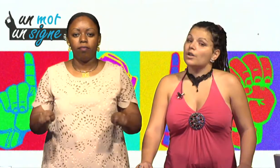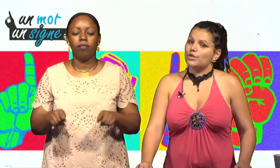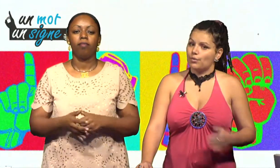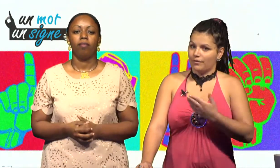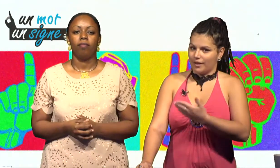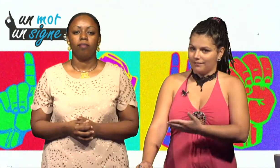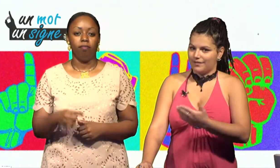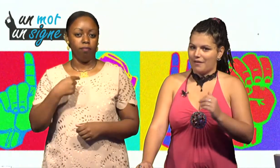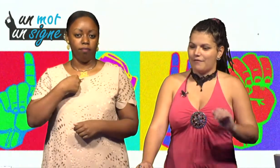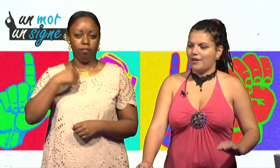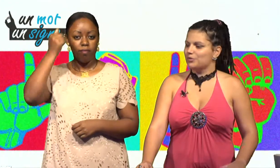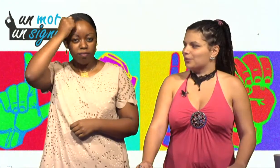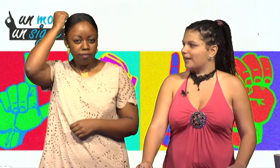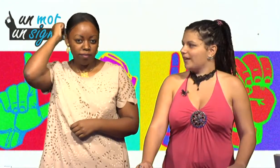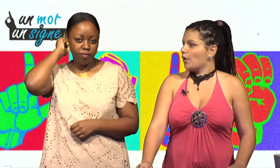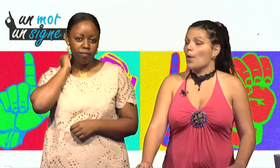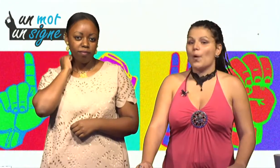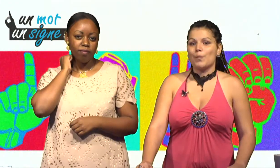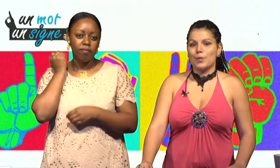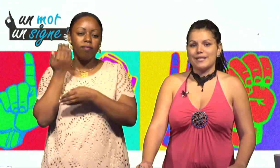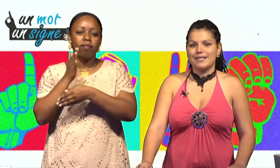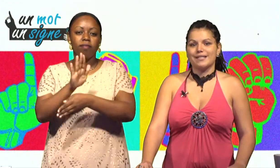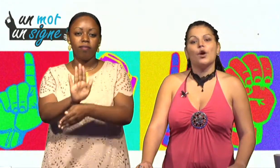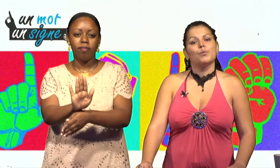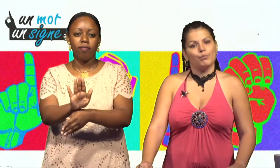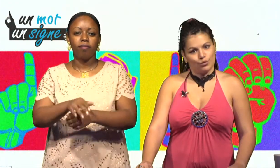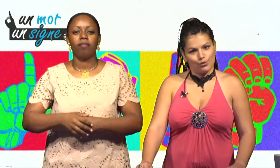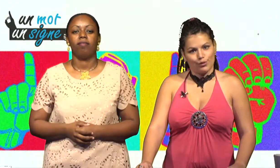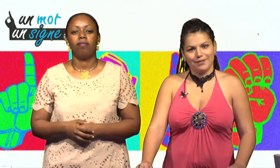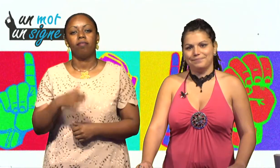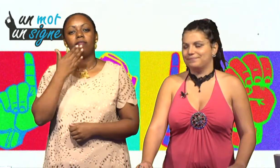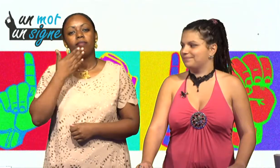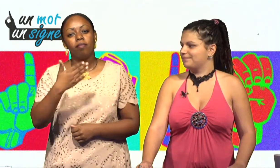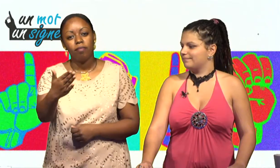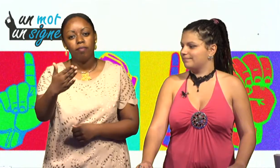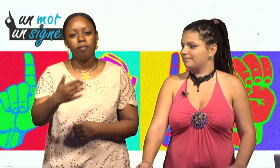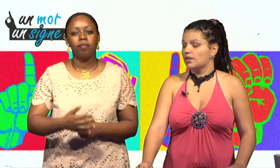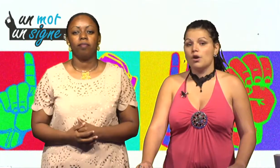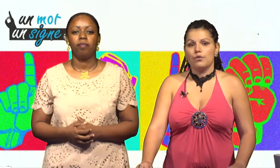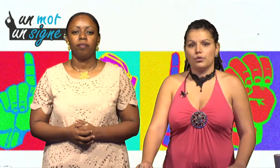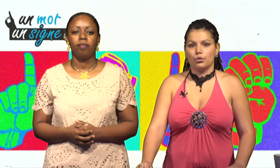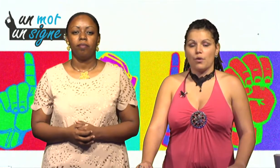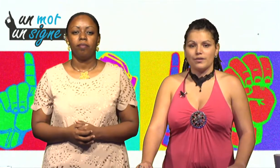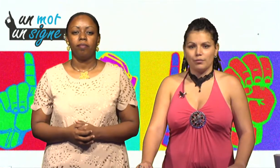Sophia va nous montrer comment on signe « bonjour ». Faisons-le ensemble.